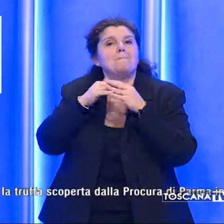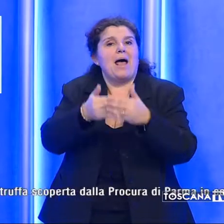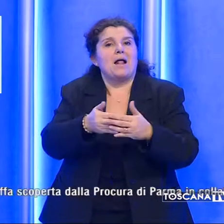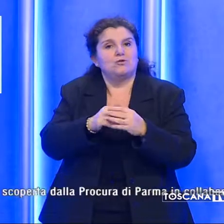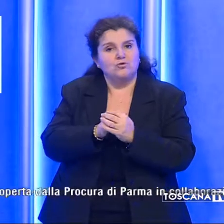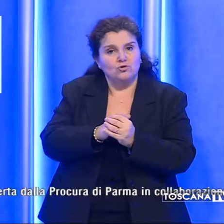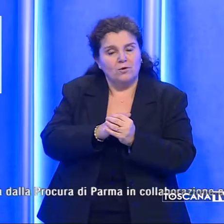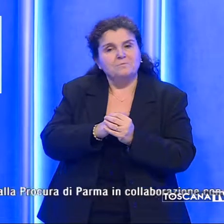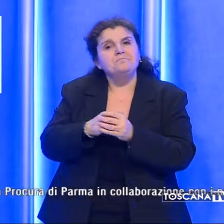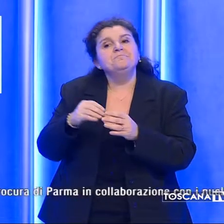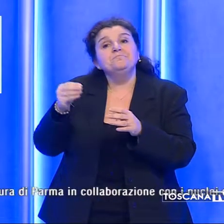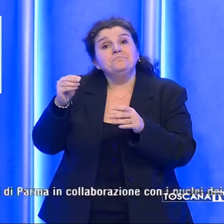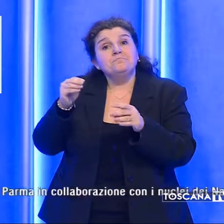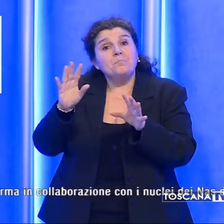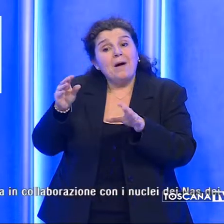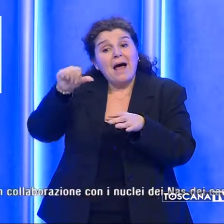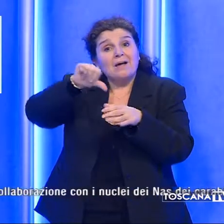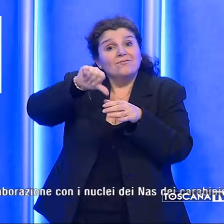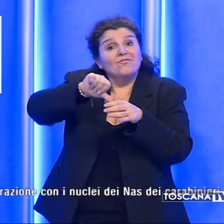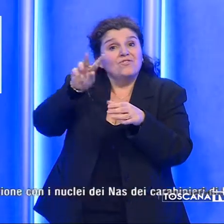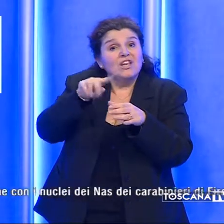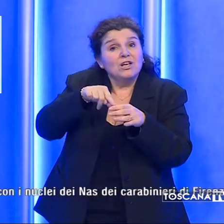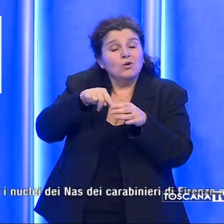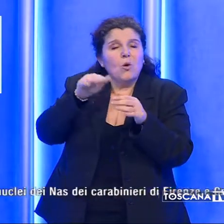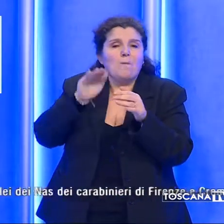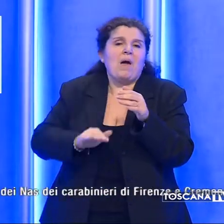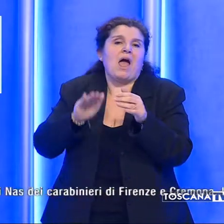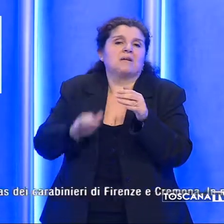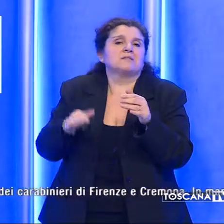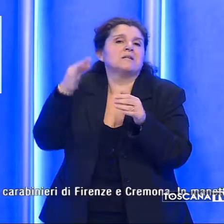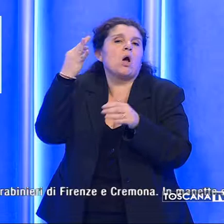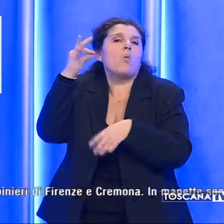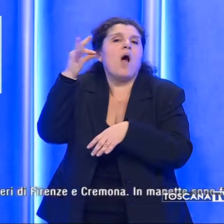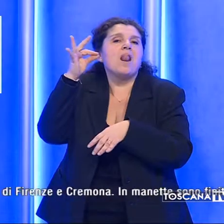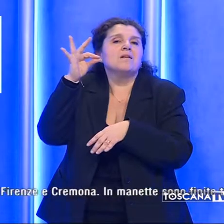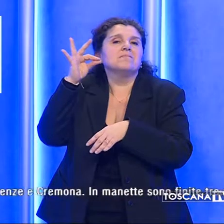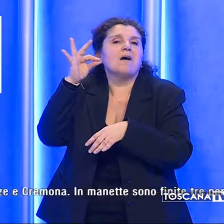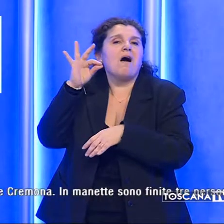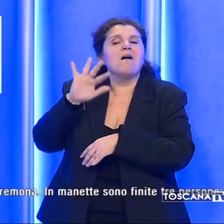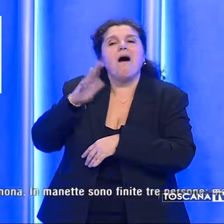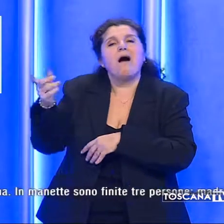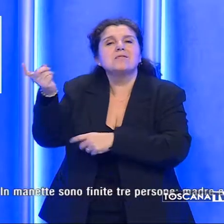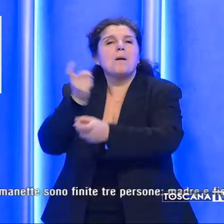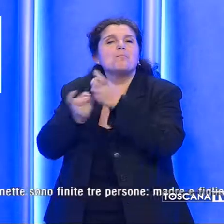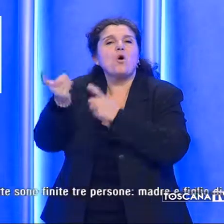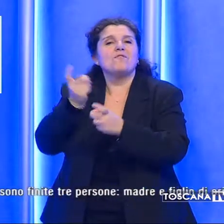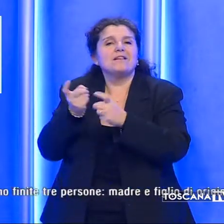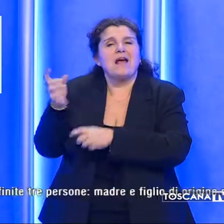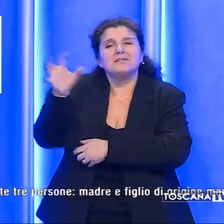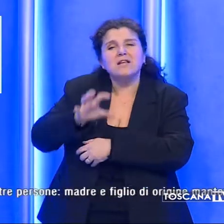All'interno ovviamente c'era vino di bassa qualità e di altra provenienza